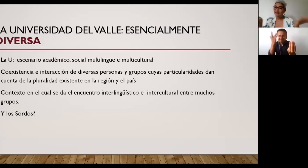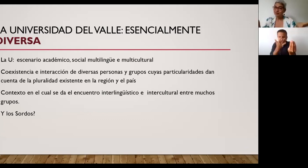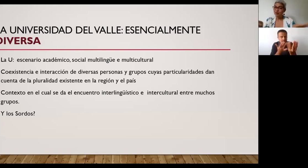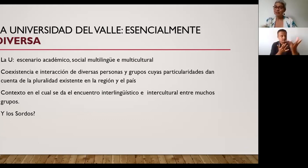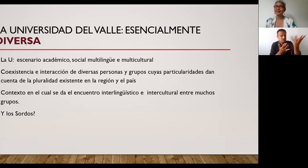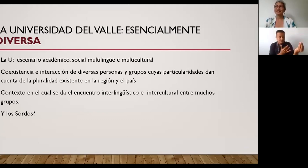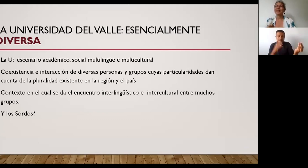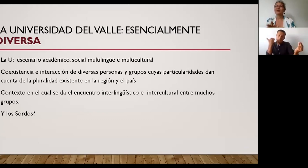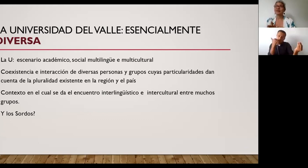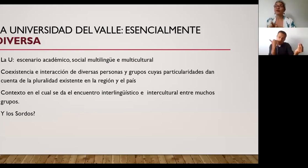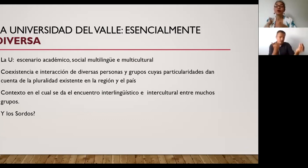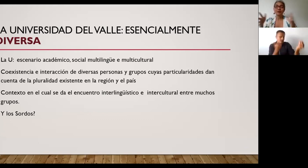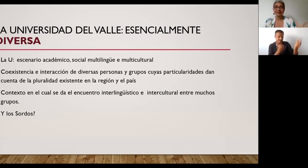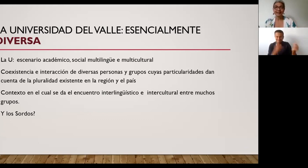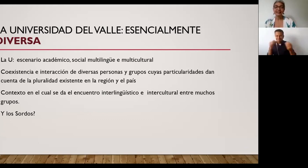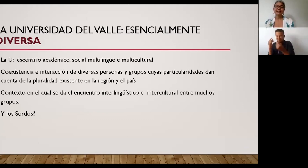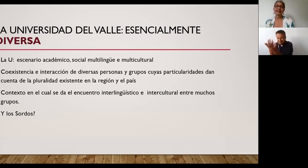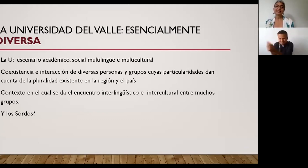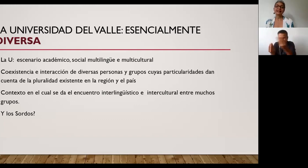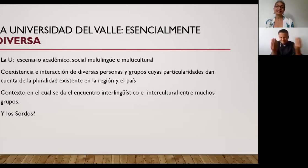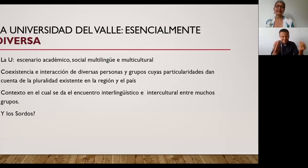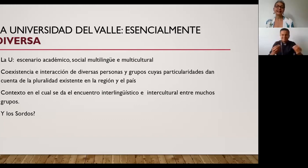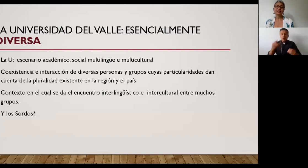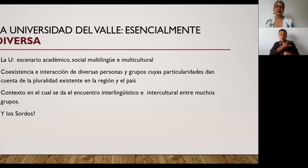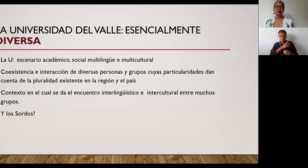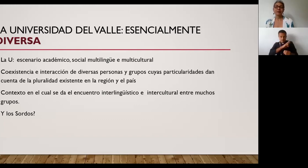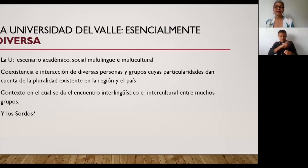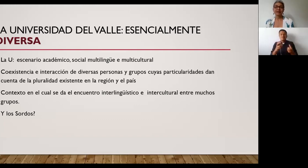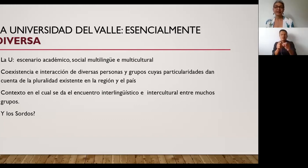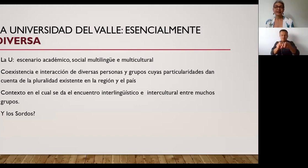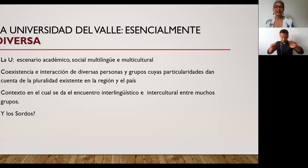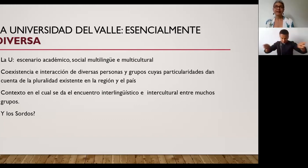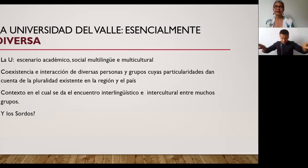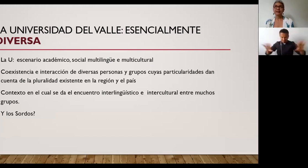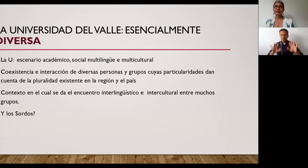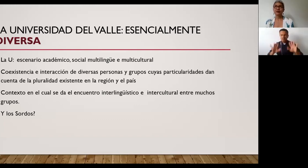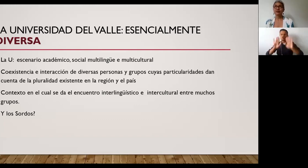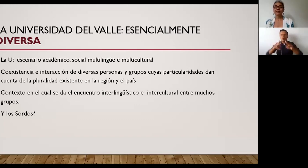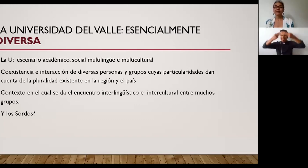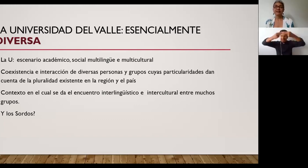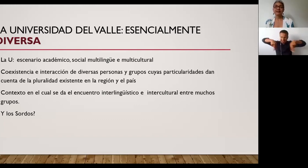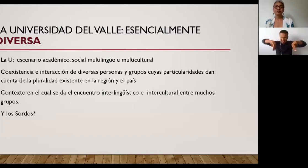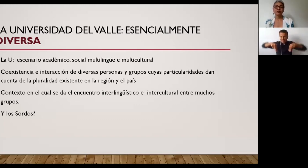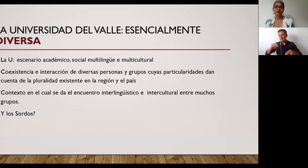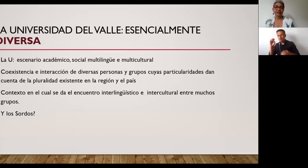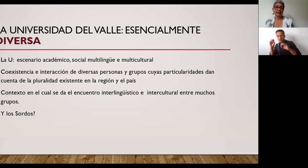formas de género pensar en los diferentes estratos sociales